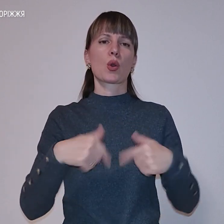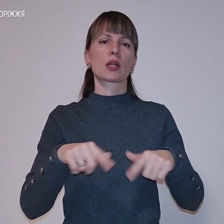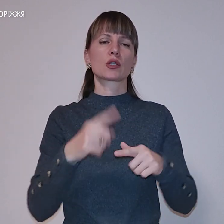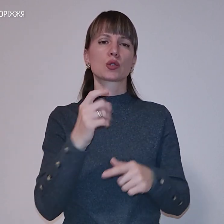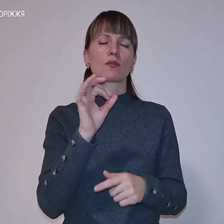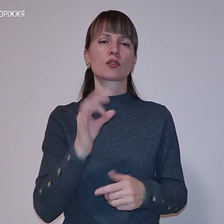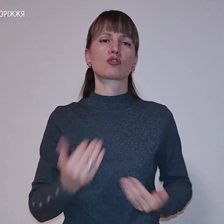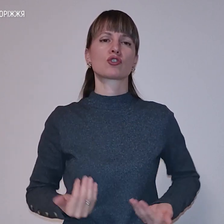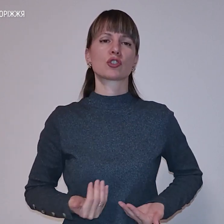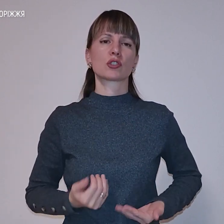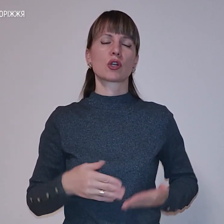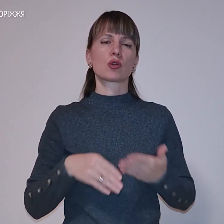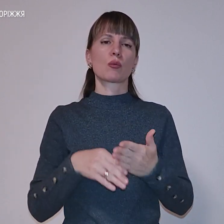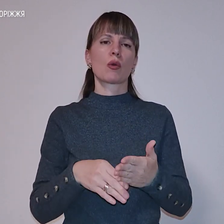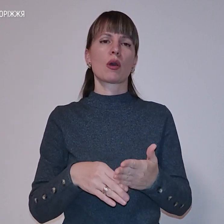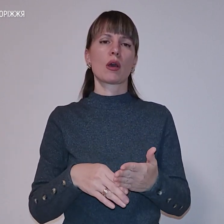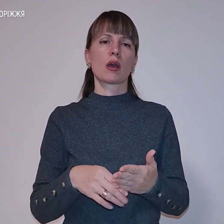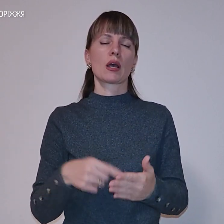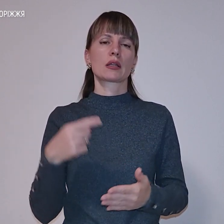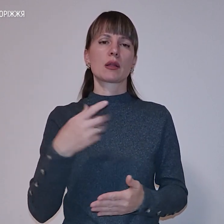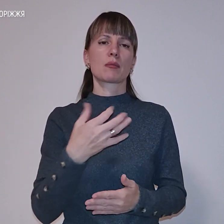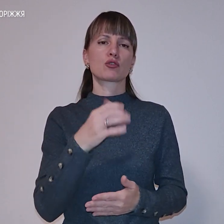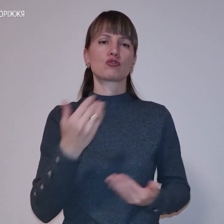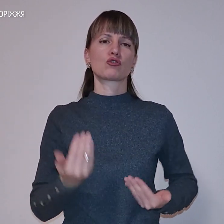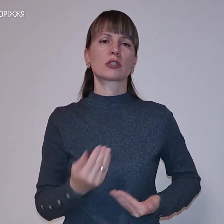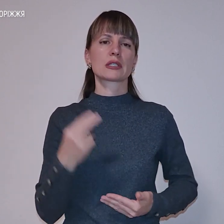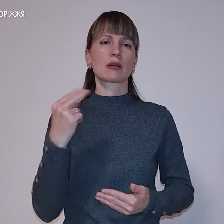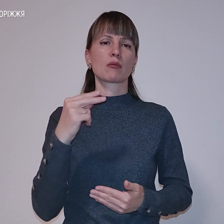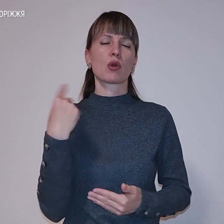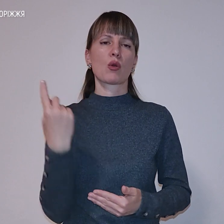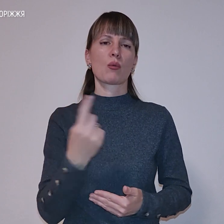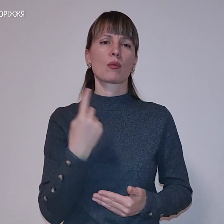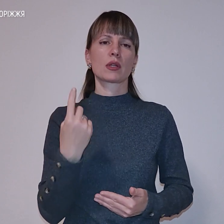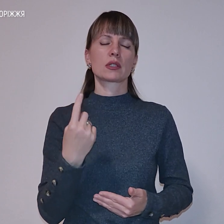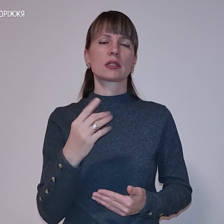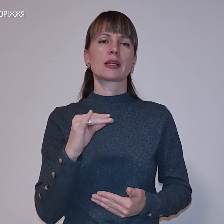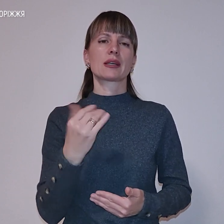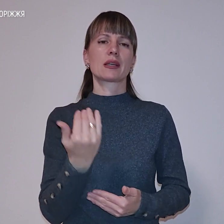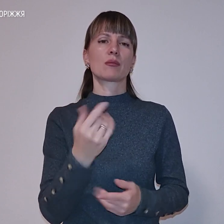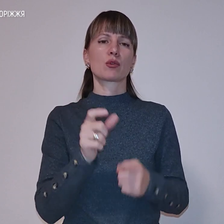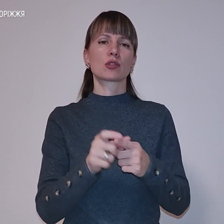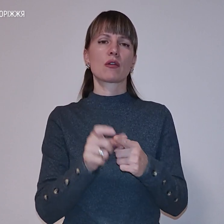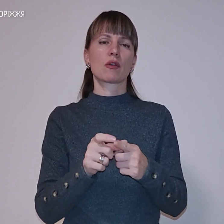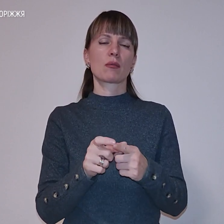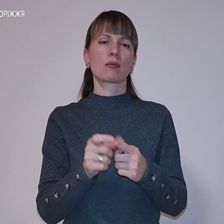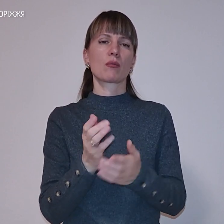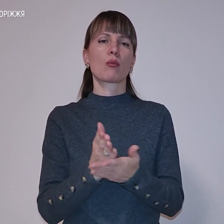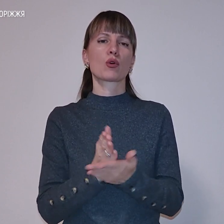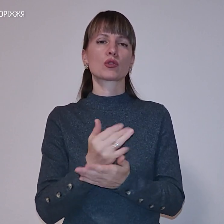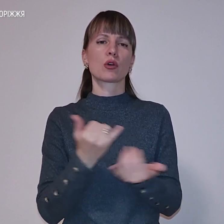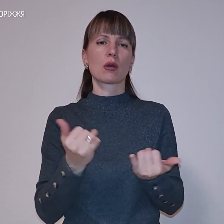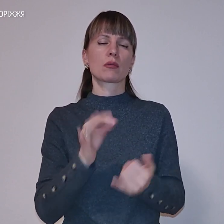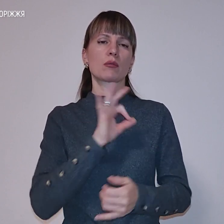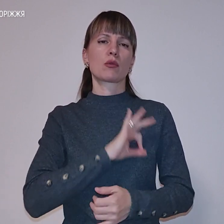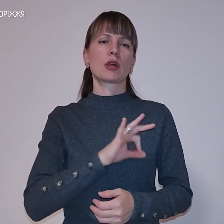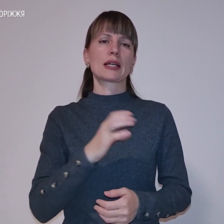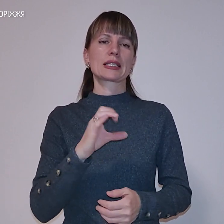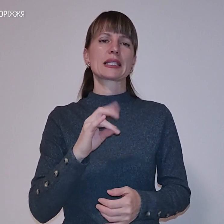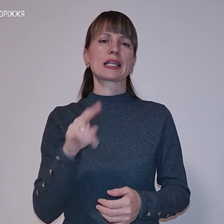% життя» допомагає півтора тисячам жителів Запорізької області. Її послугами користуються хворі на СНІД, туберкульоз, гепатит,